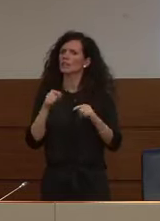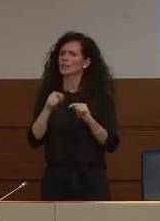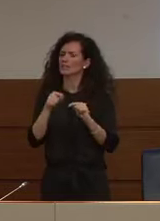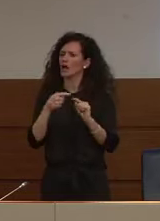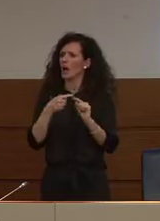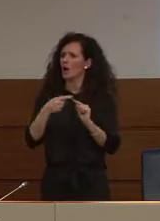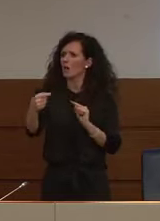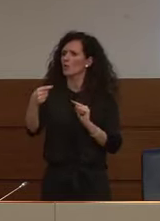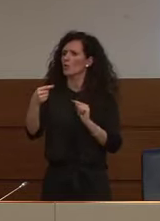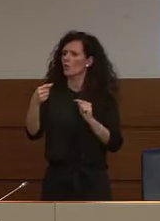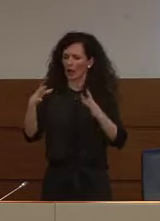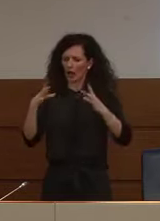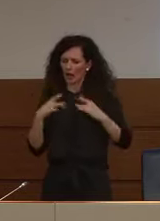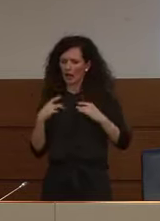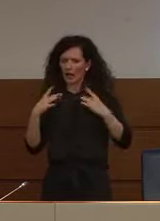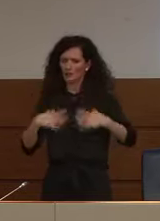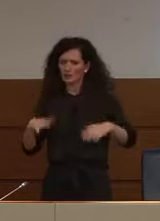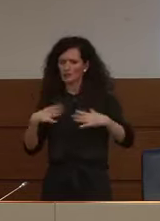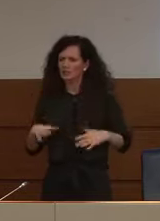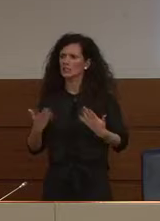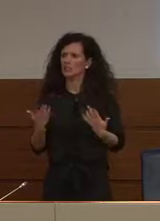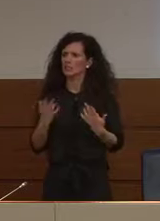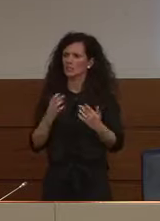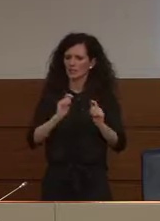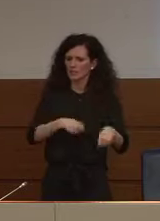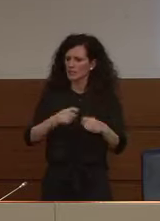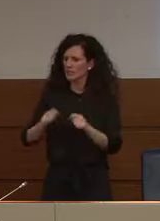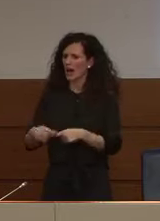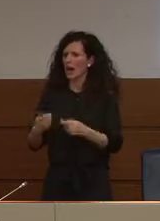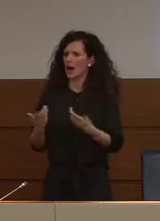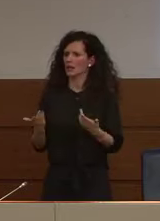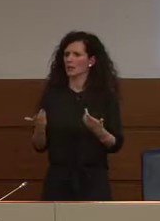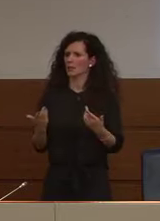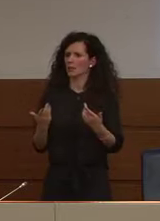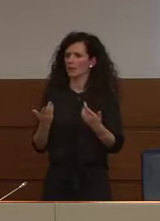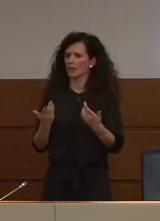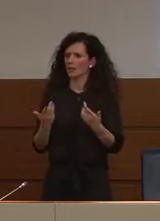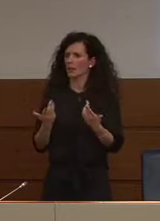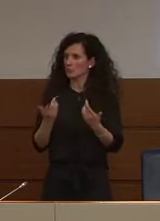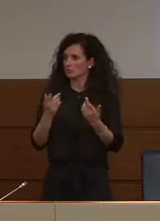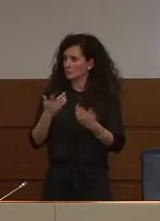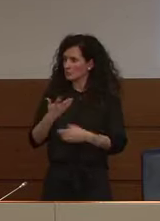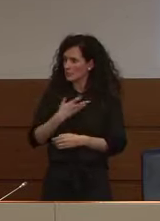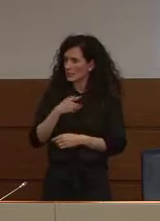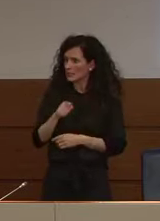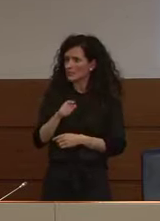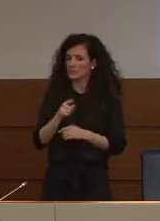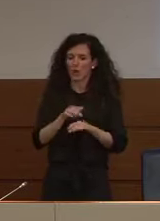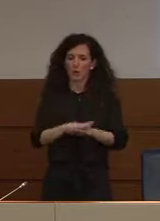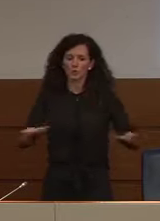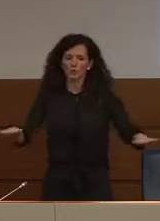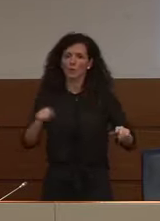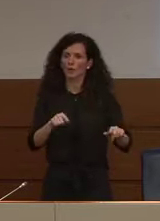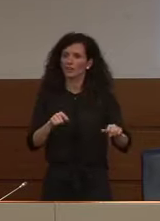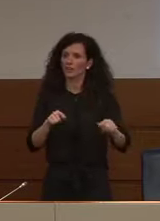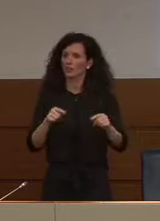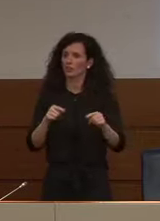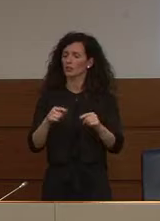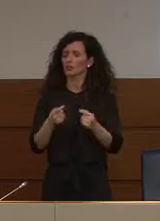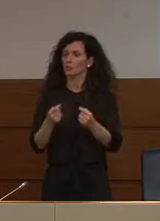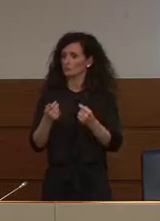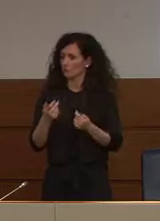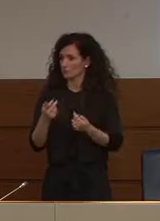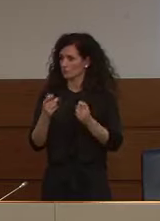che perduri sugli abiti sulle scarpe e sulle superfici in generale grazie